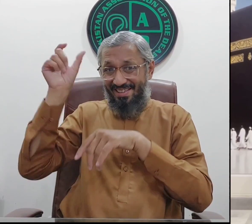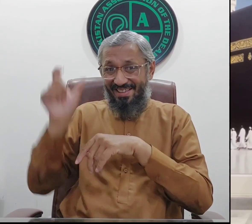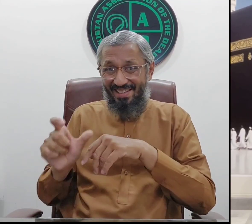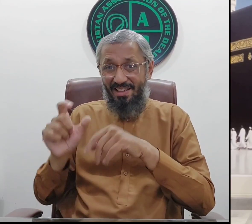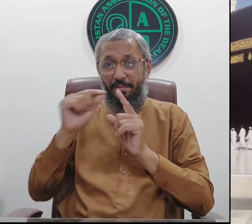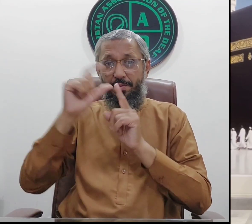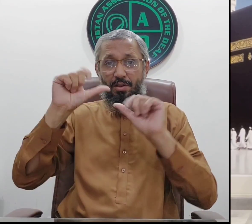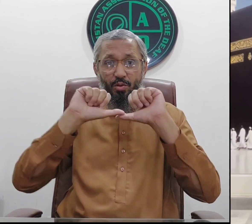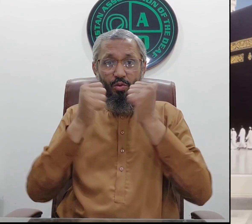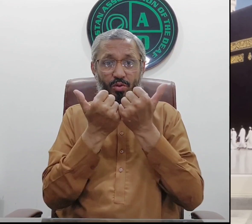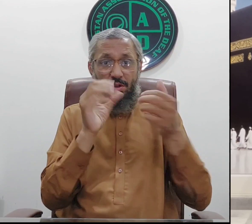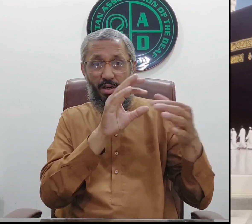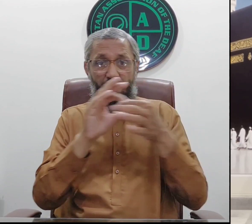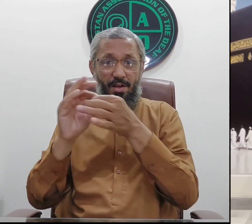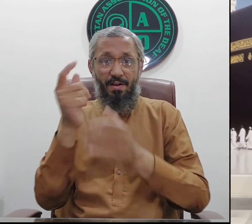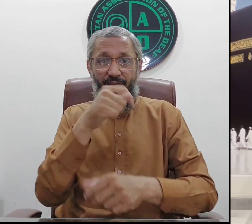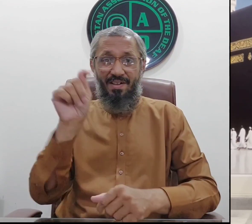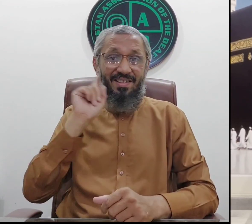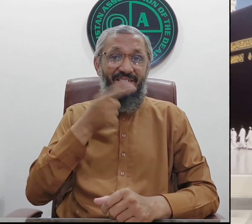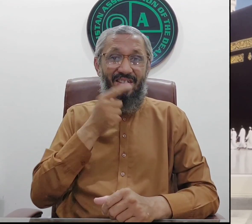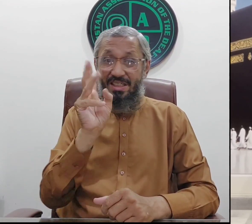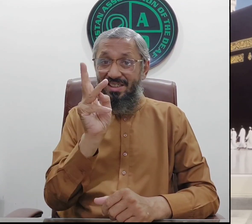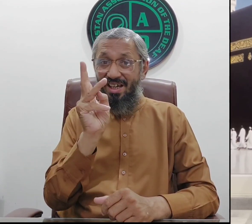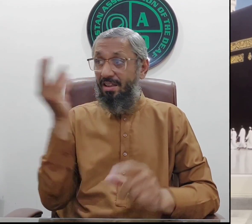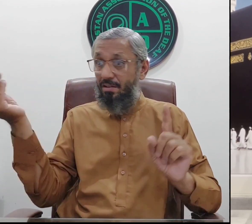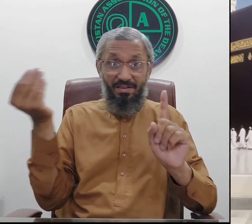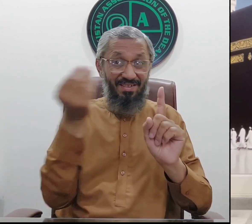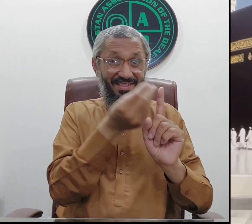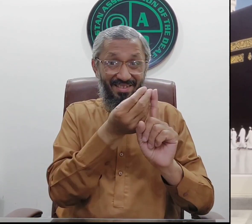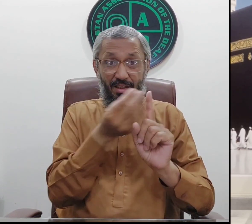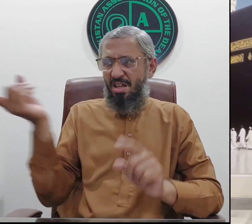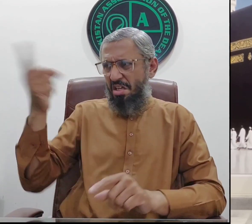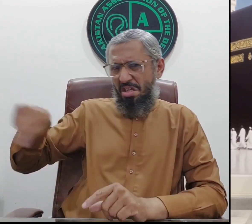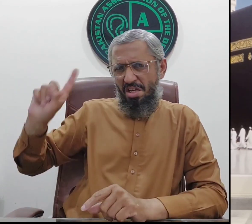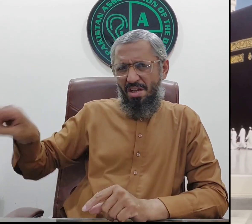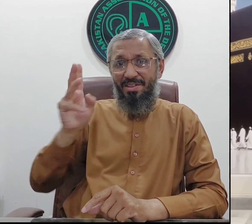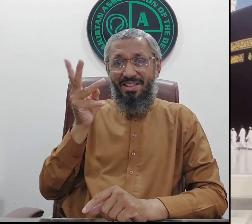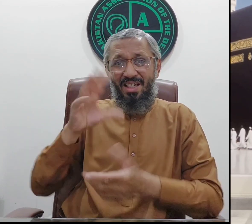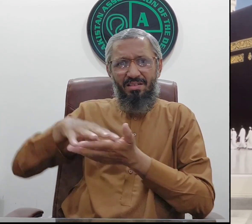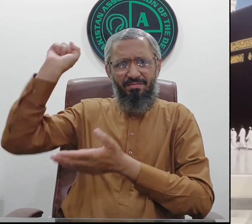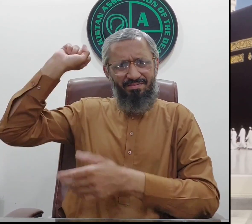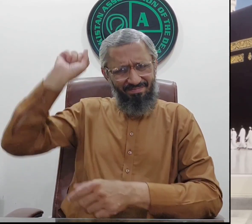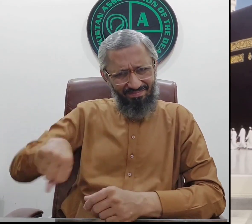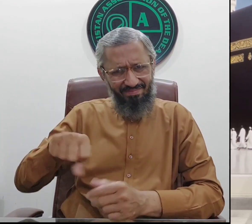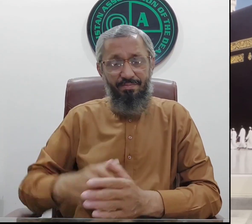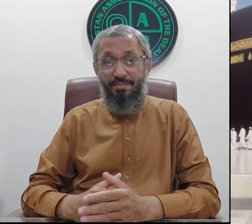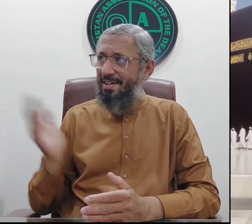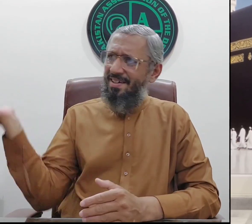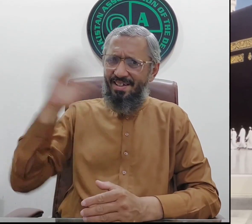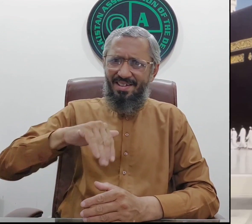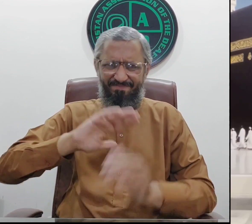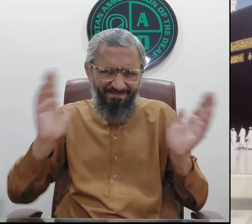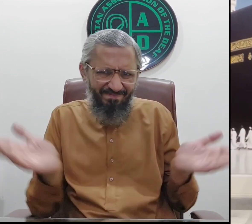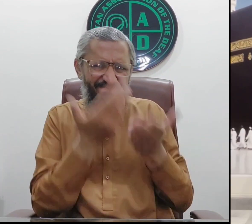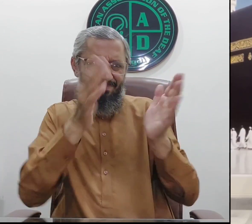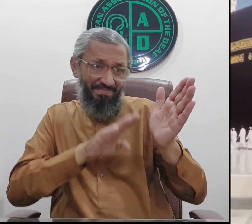شریعہ کی مطابق ہے لہٰذا جو شخص پاکستان ایسوسییشن آف دی دی دی دیف کو زکاعت دے گا